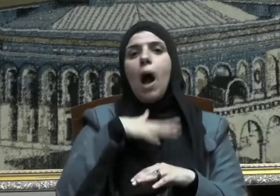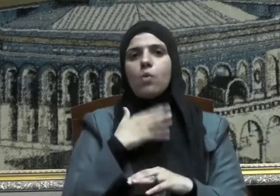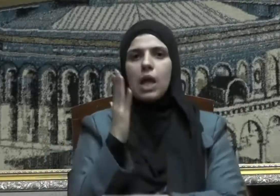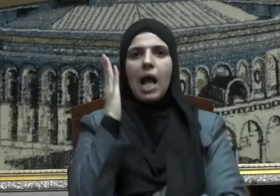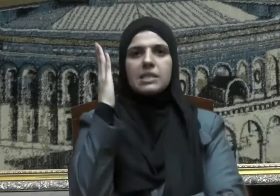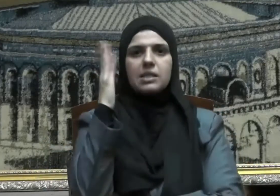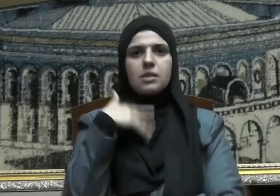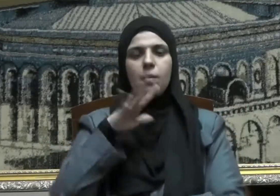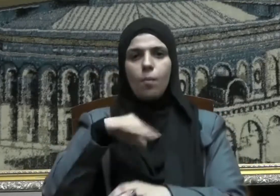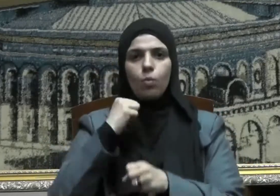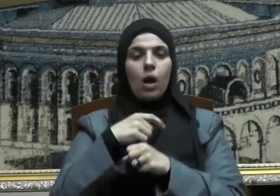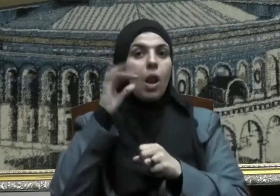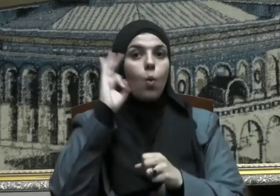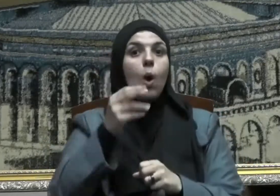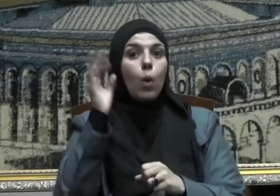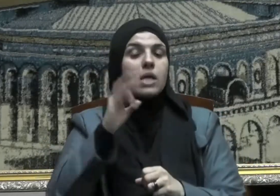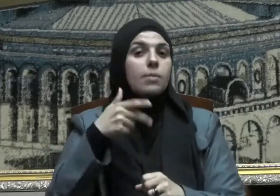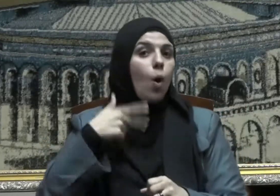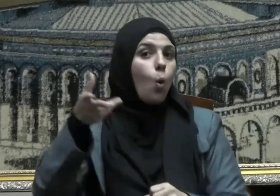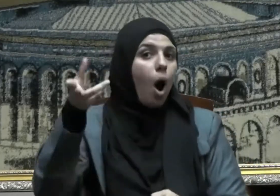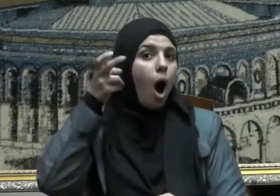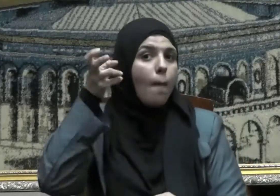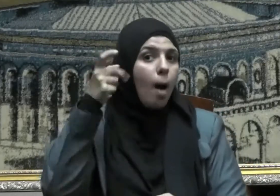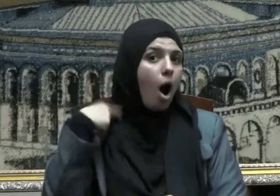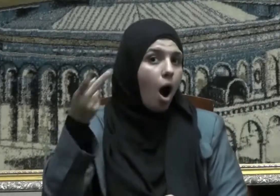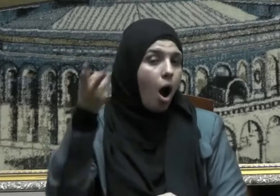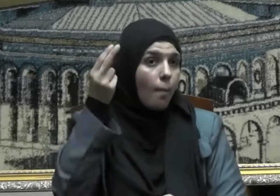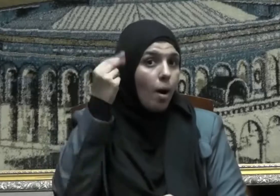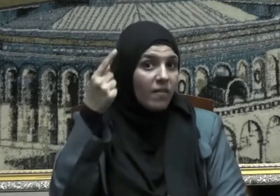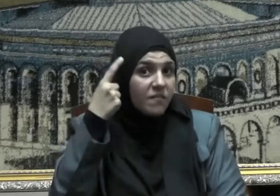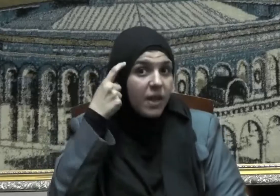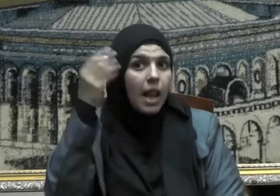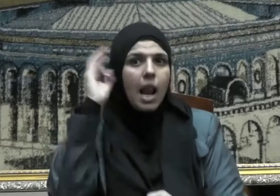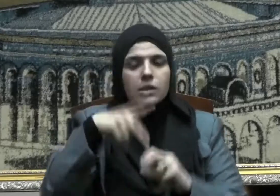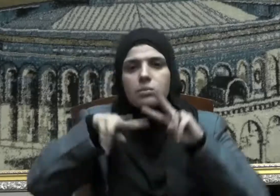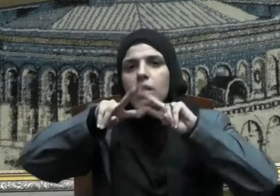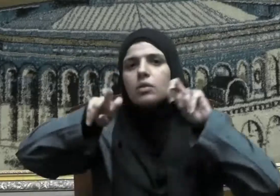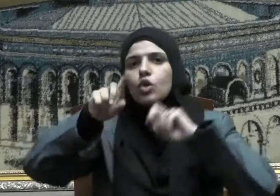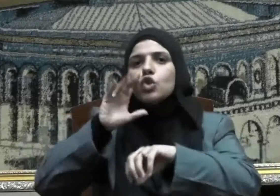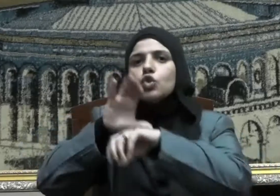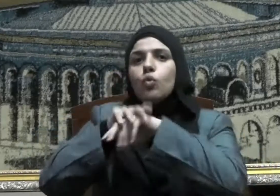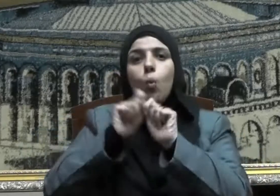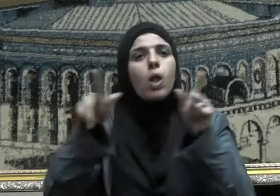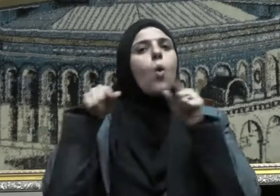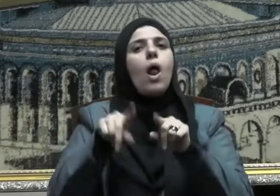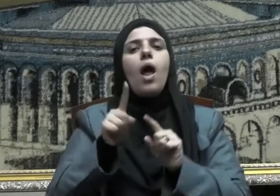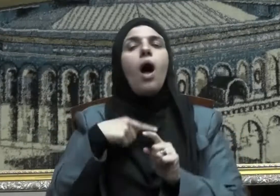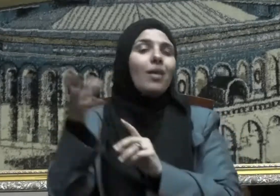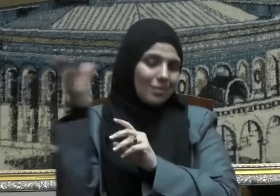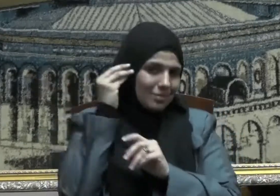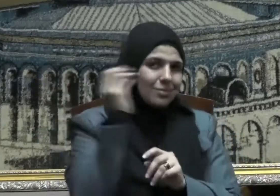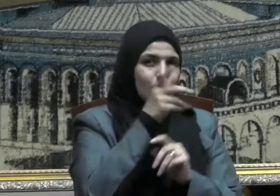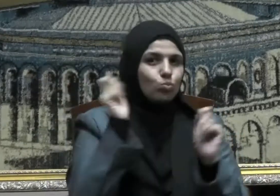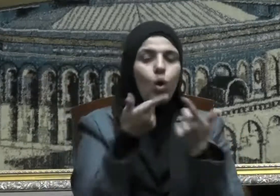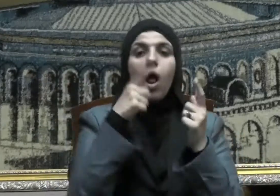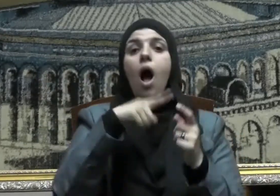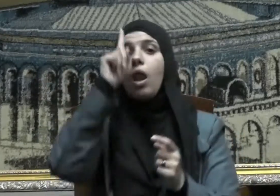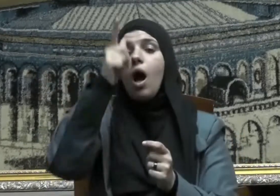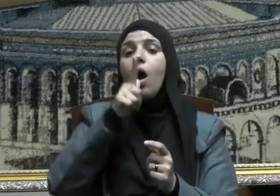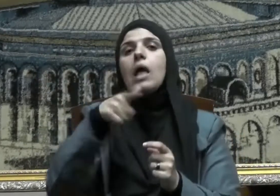التثبت من الأخبار والتأني قبل نقلها قال تعالى يا